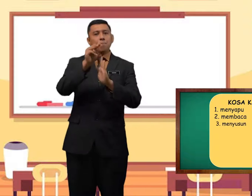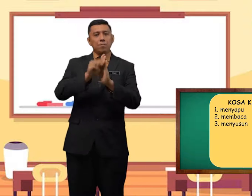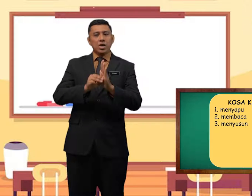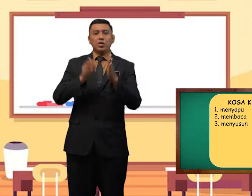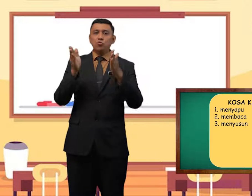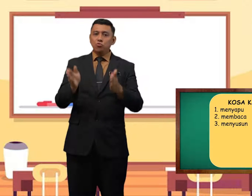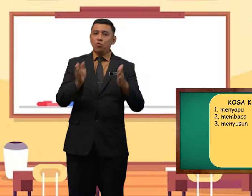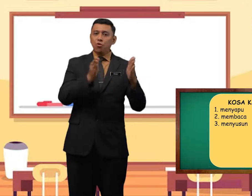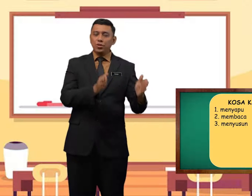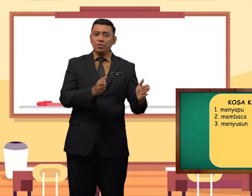menyusun,